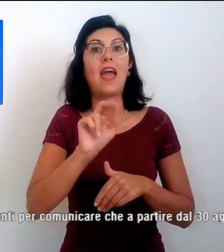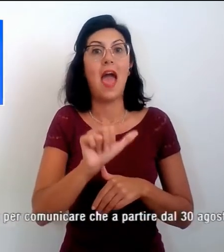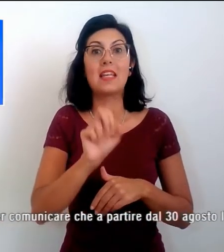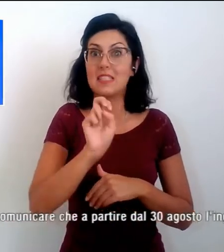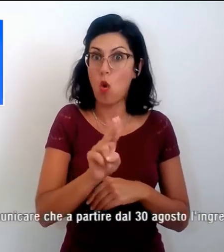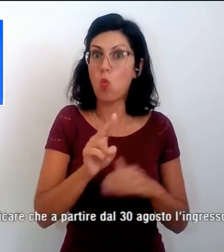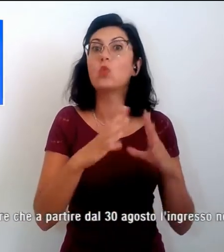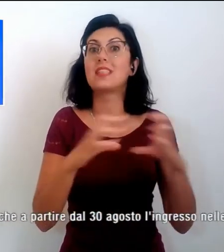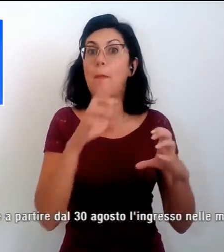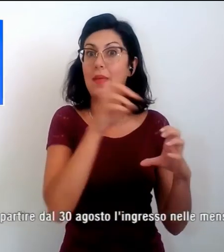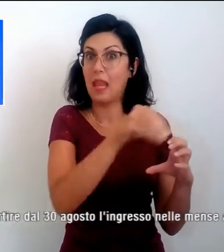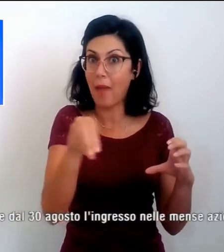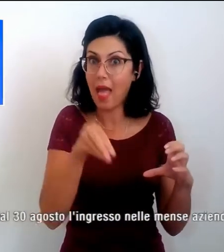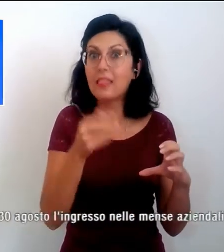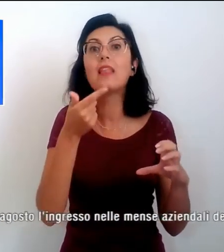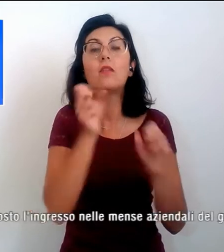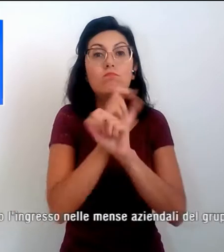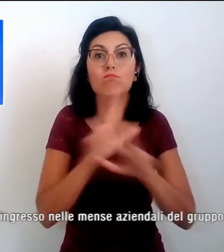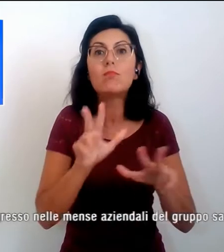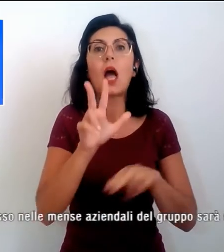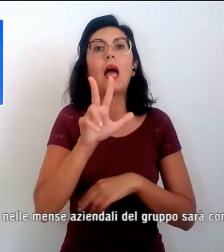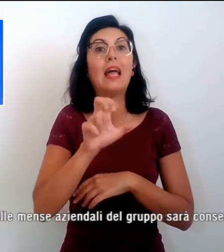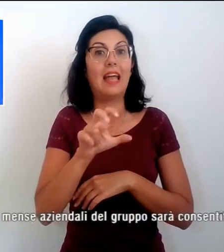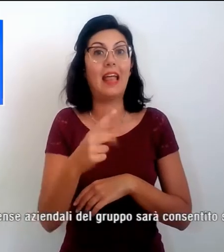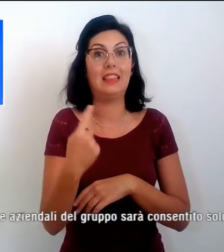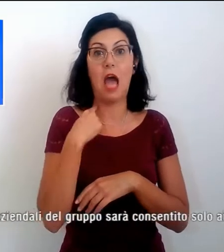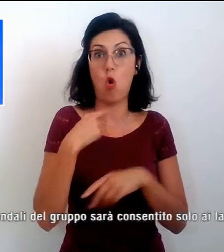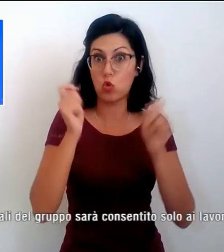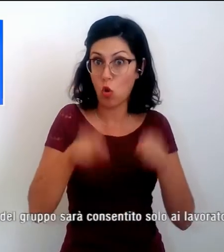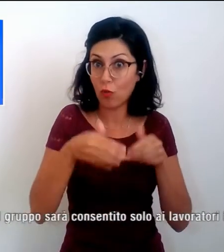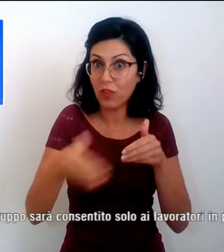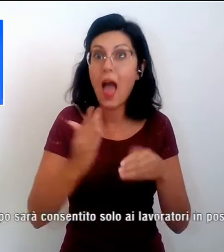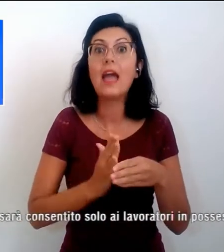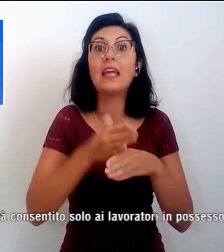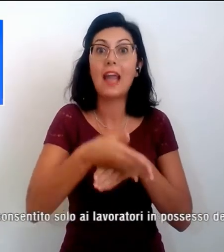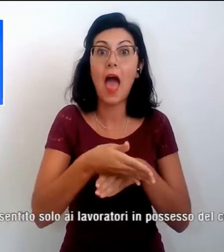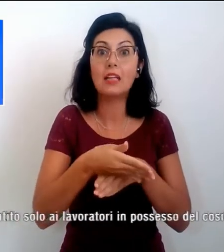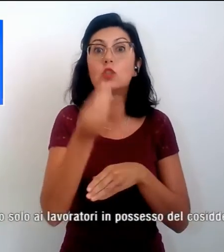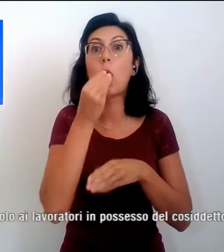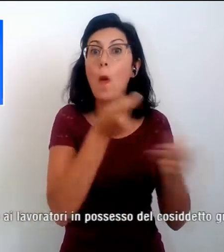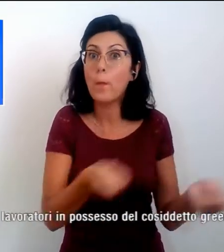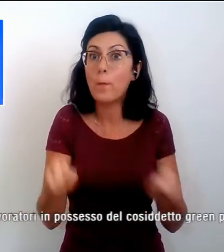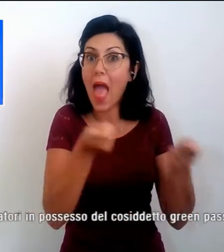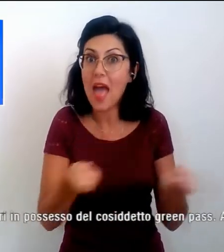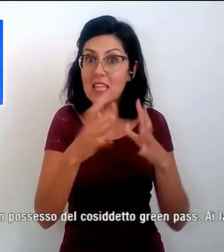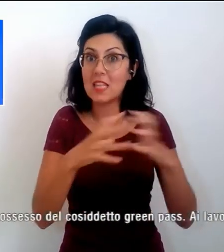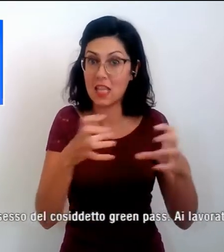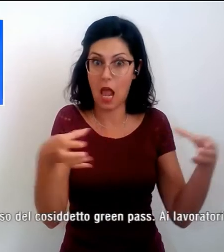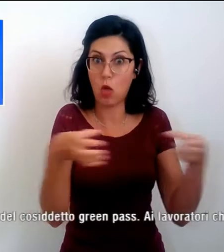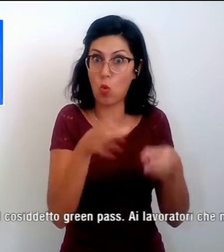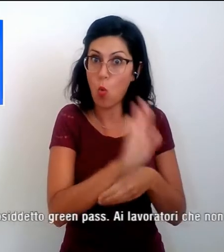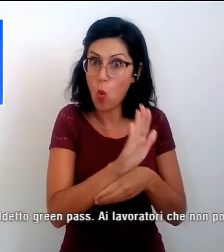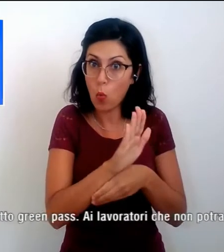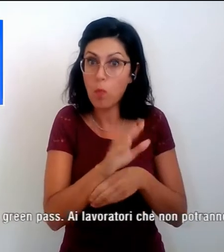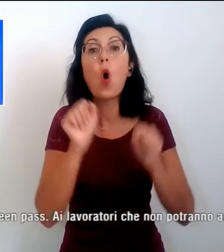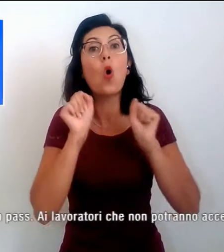comunicare che a partire dal 30 agosto l'ingresso nelle mense aziendali del gruppo sarà consentito solo ai